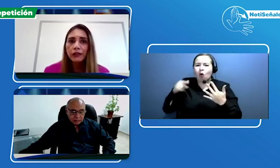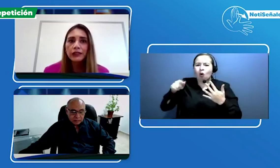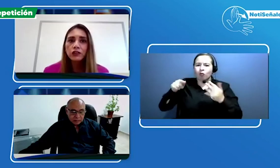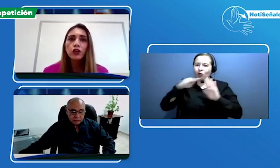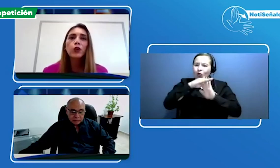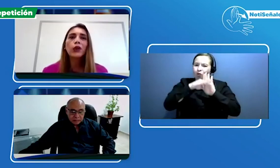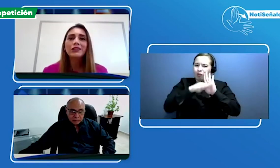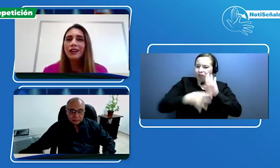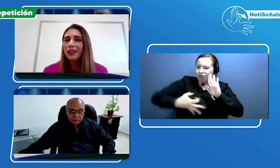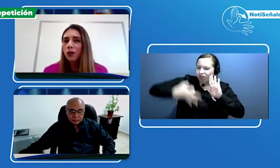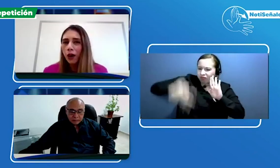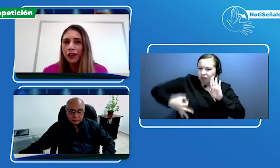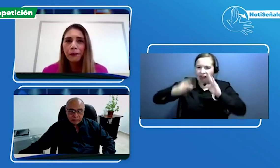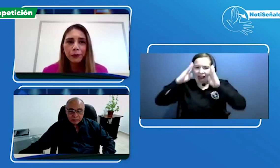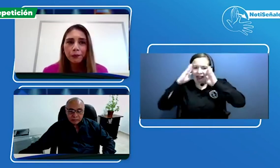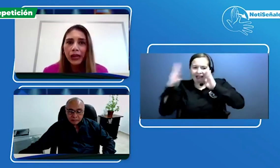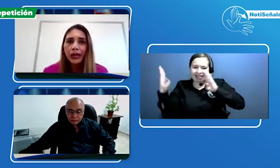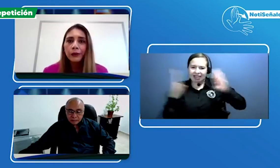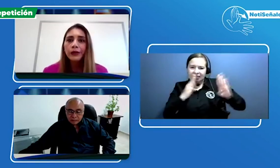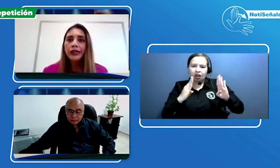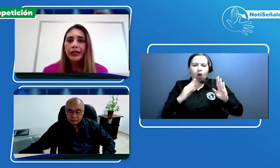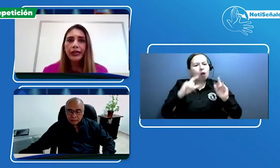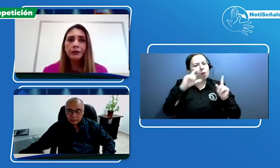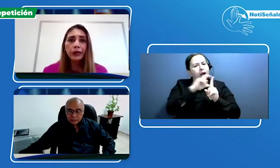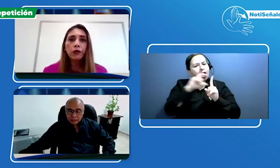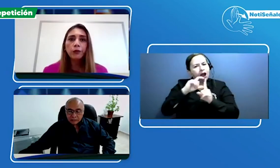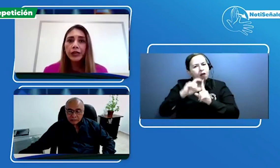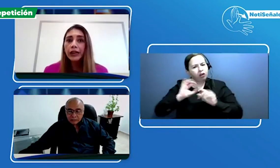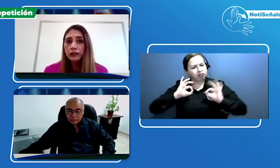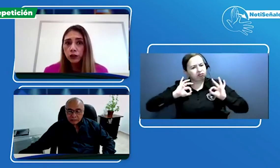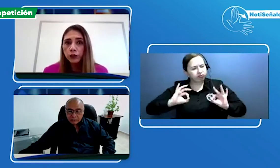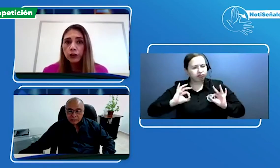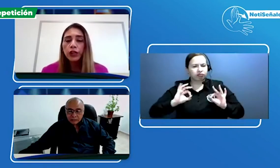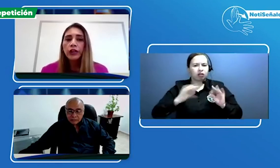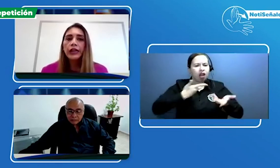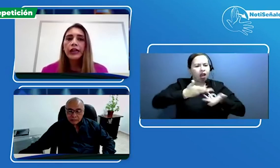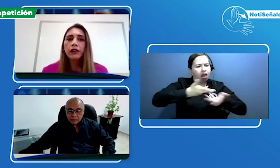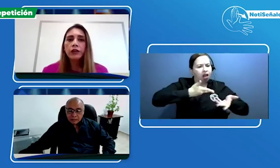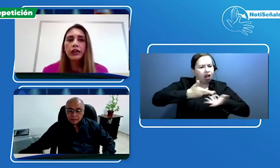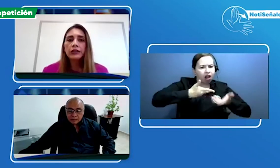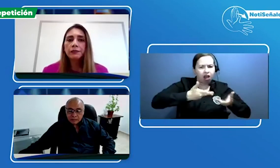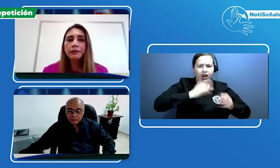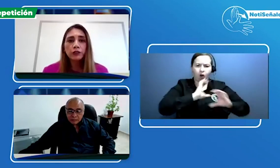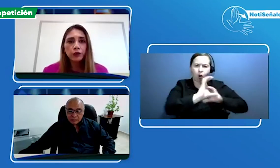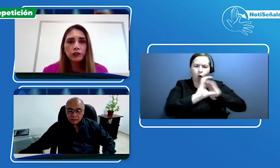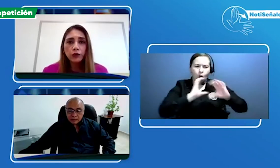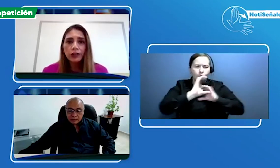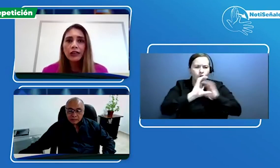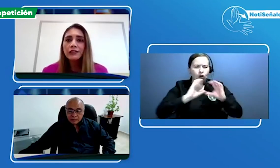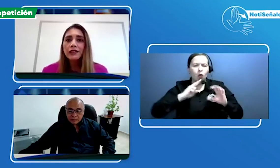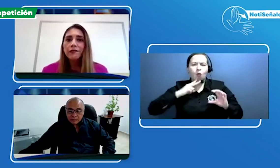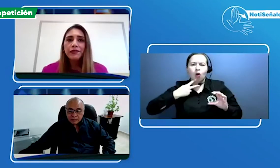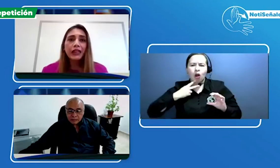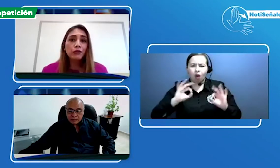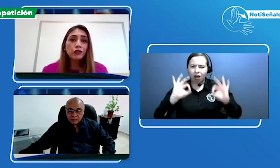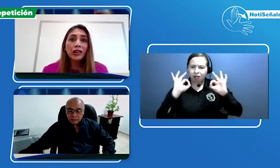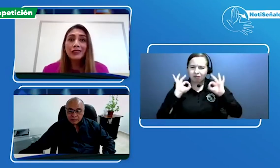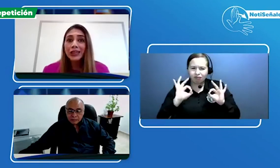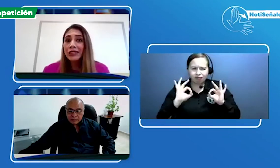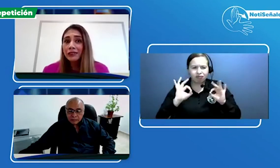atención, cuál es el lenguaje apropiado en una comunicación con las personas sordas. Digamos, qué hacer ante